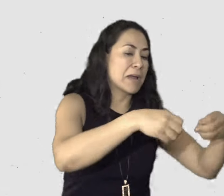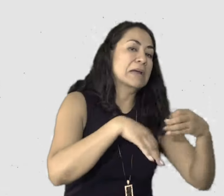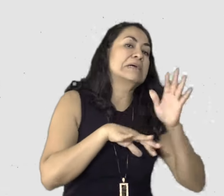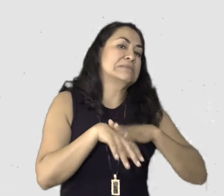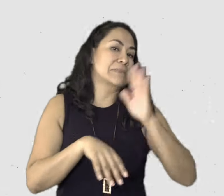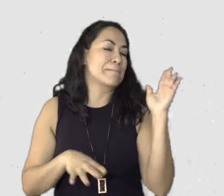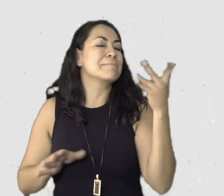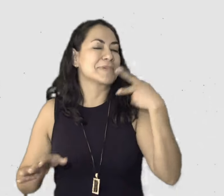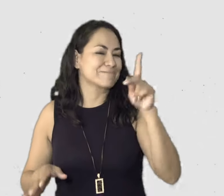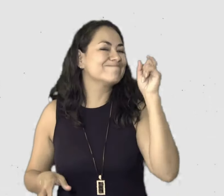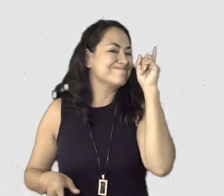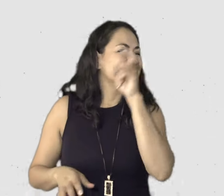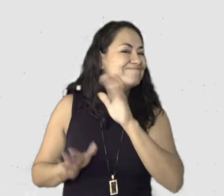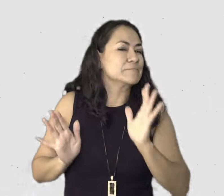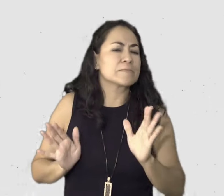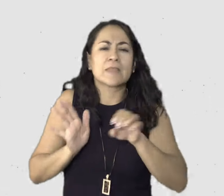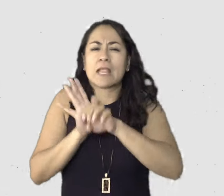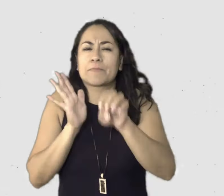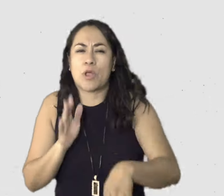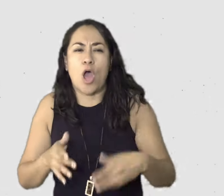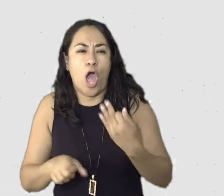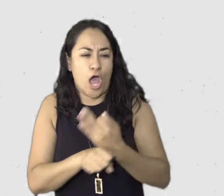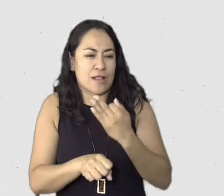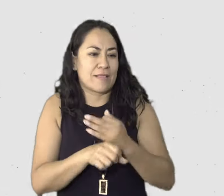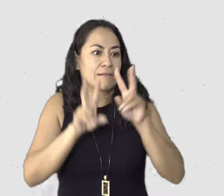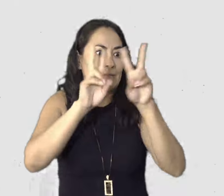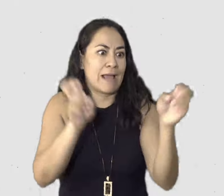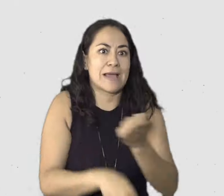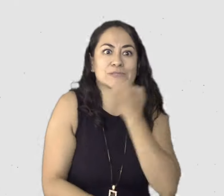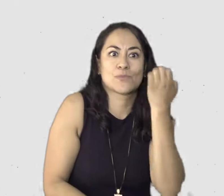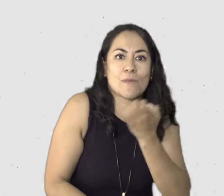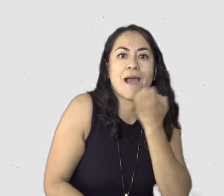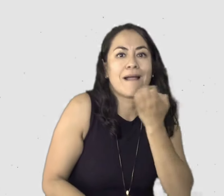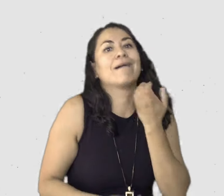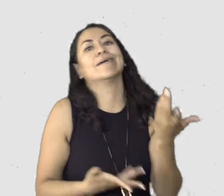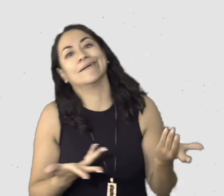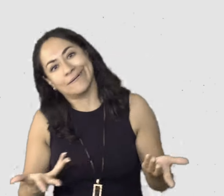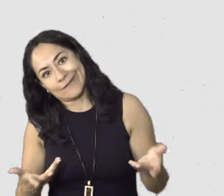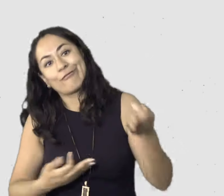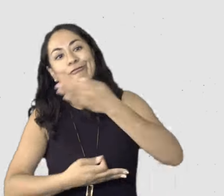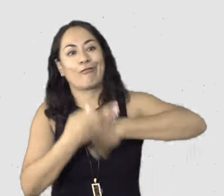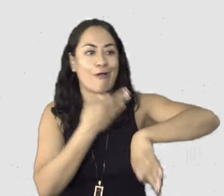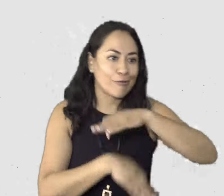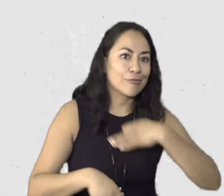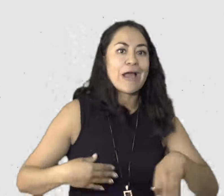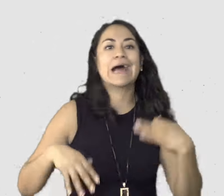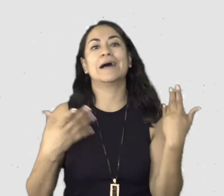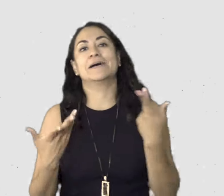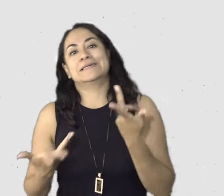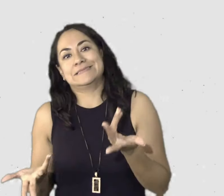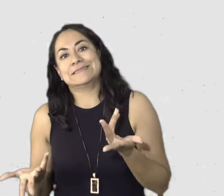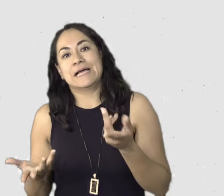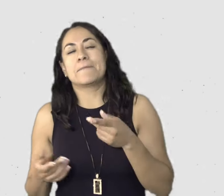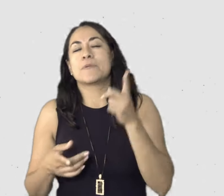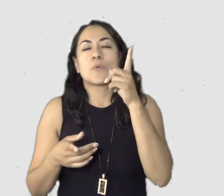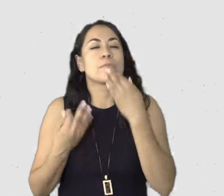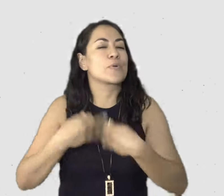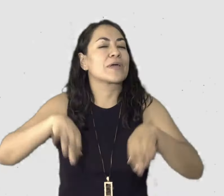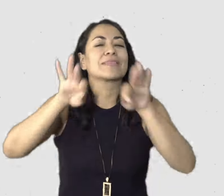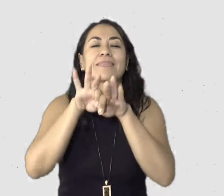escuelas, y estos van cambiando. Los Los berrinches. Pero al final va cambiando y al final es, no tendríamos por qué esperar